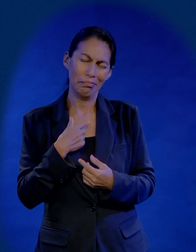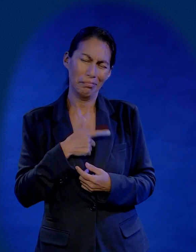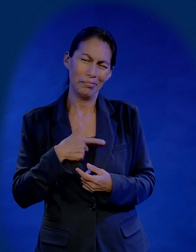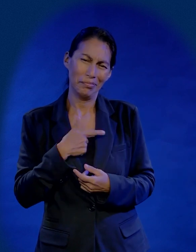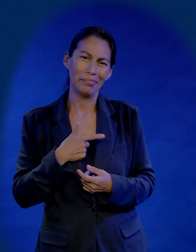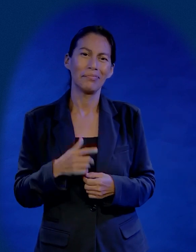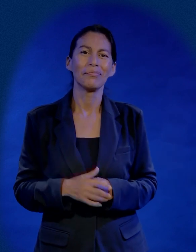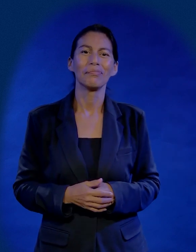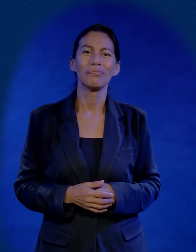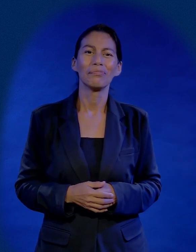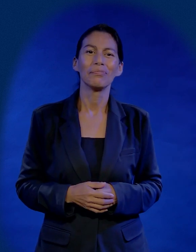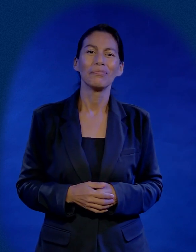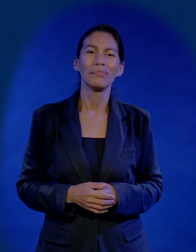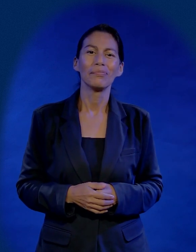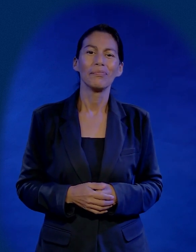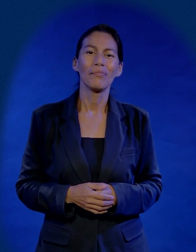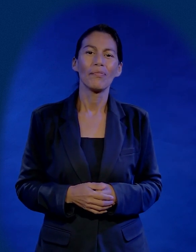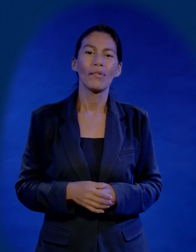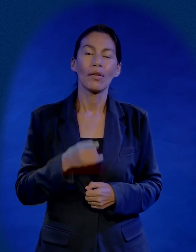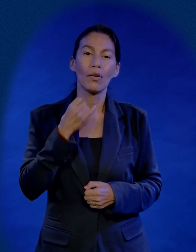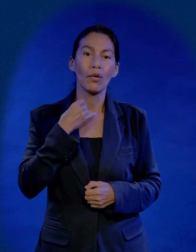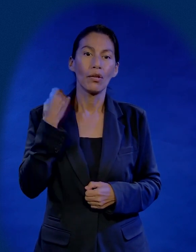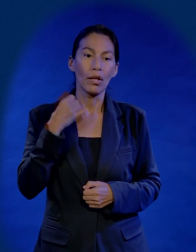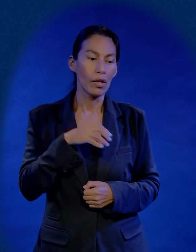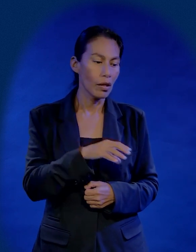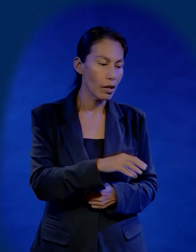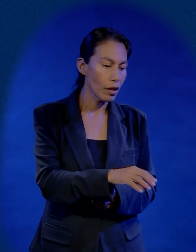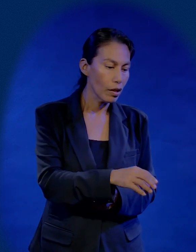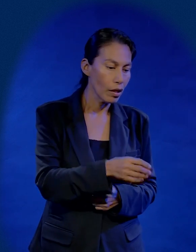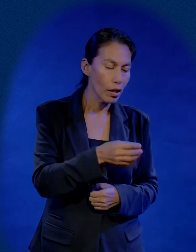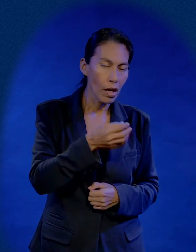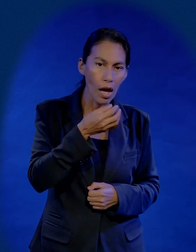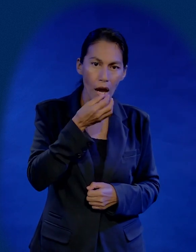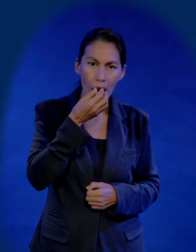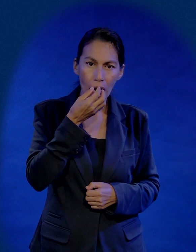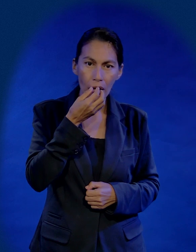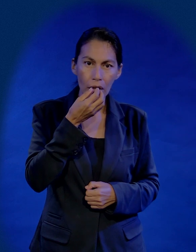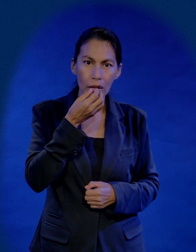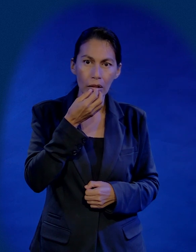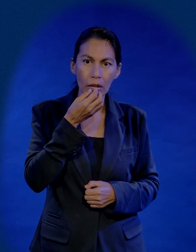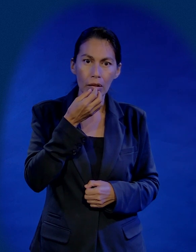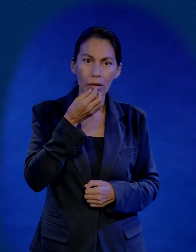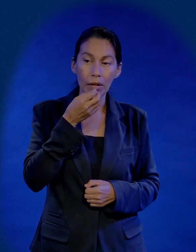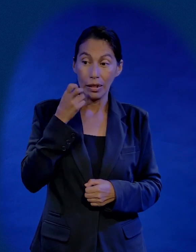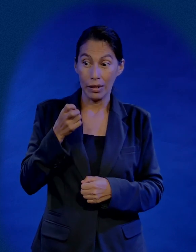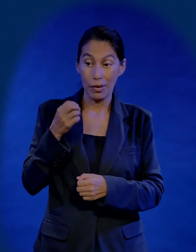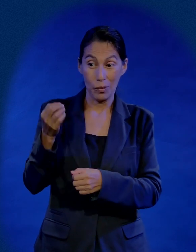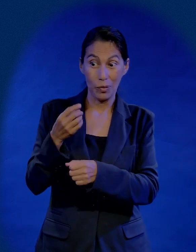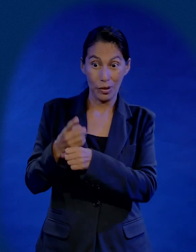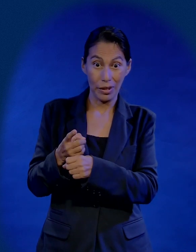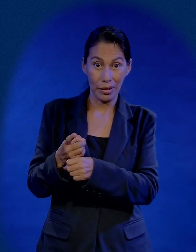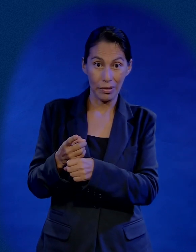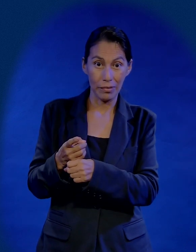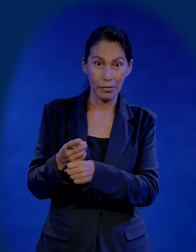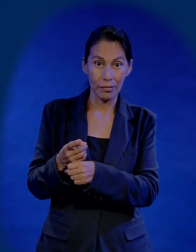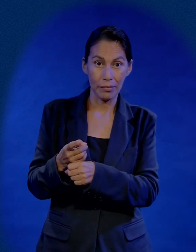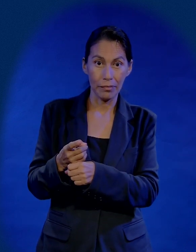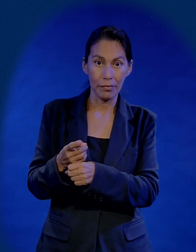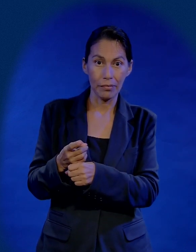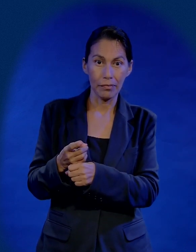no lo hagas es algo muy bonito para mí Judas mete la mano en el plato y entonces el Señor dice esta es la